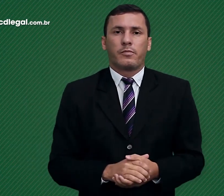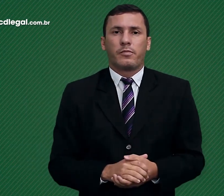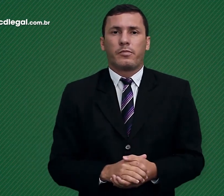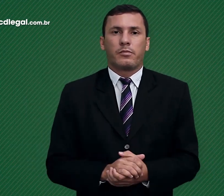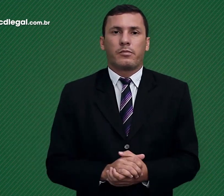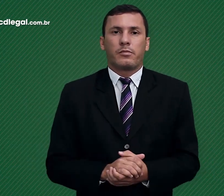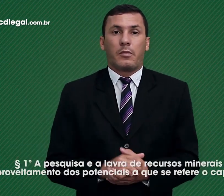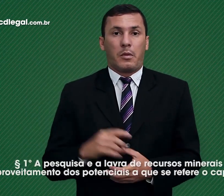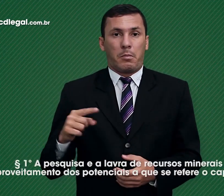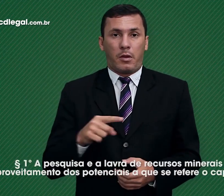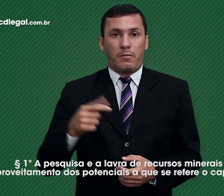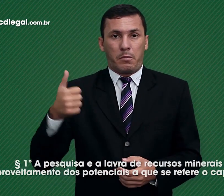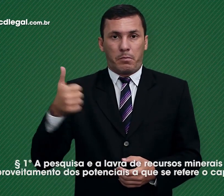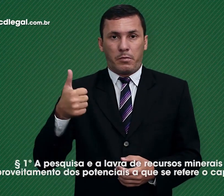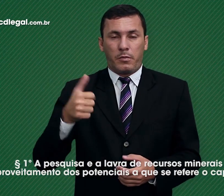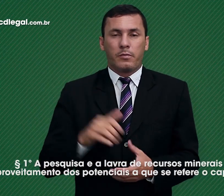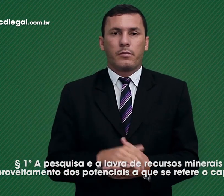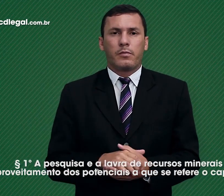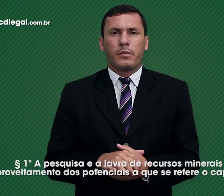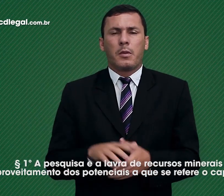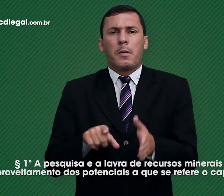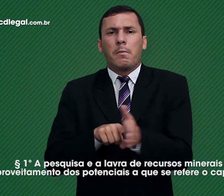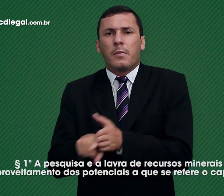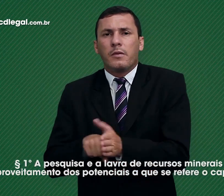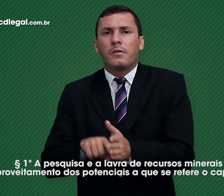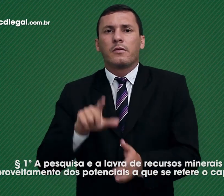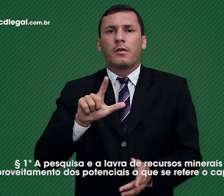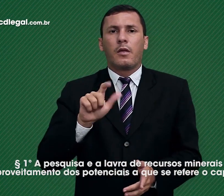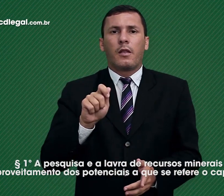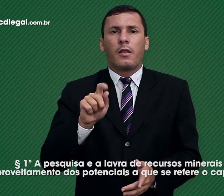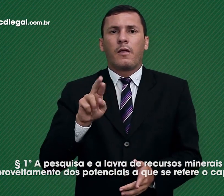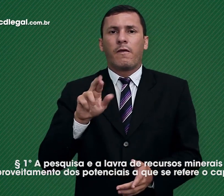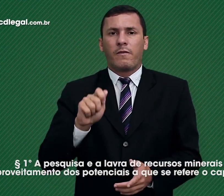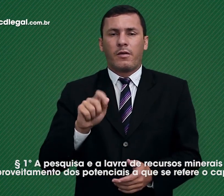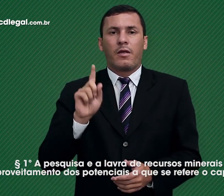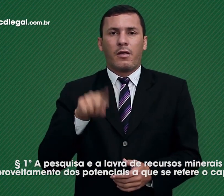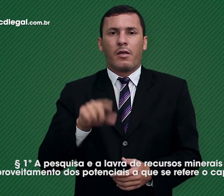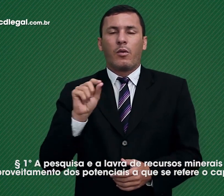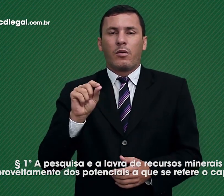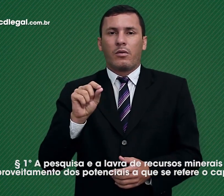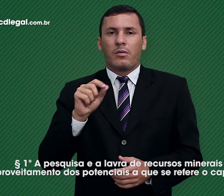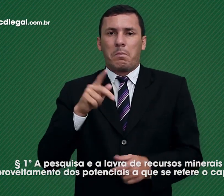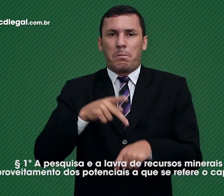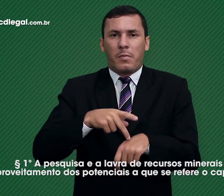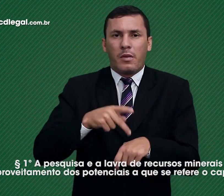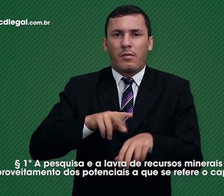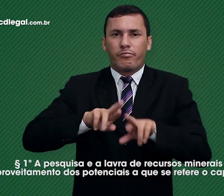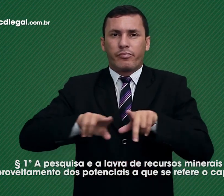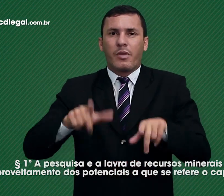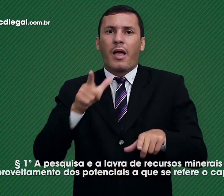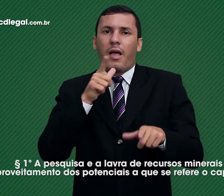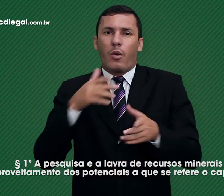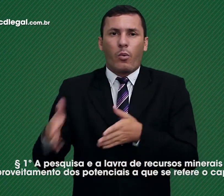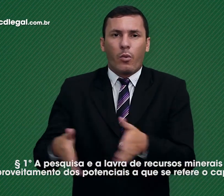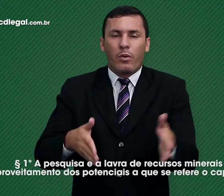§ 1º A pesquisa e a lavra de recursos minerais e o aproveitamento dos